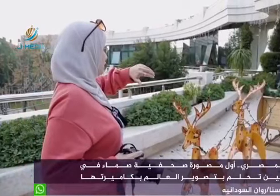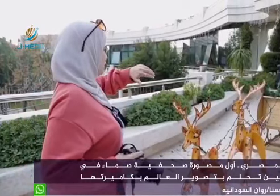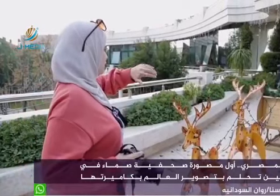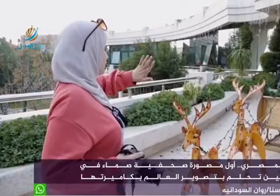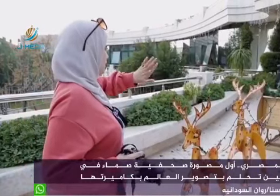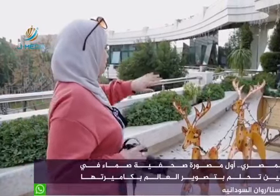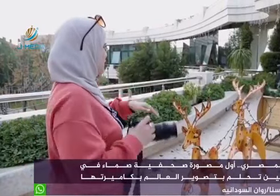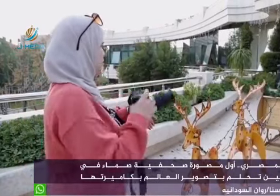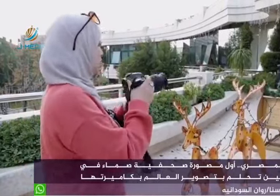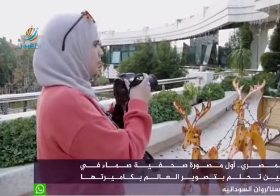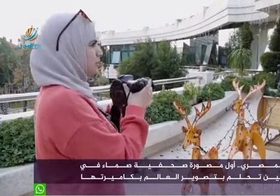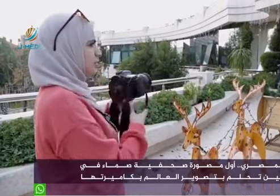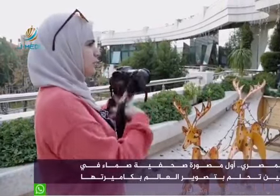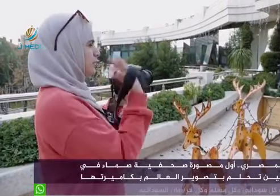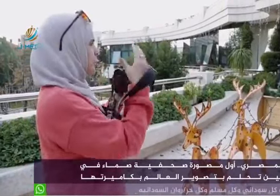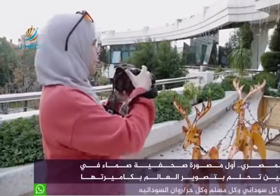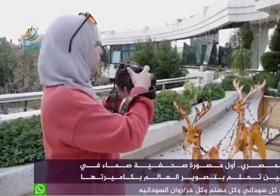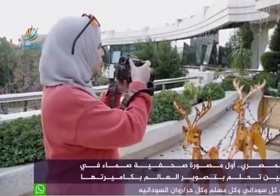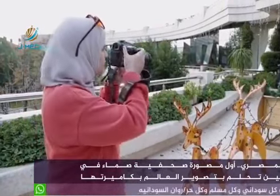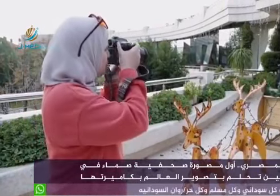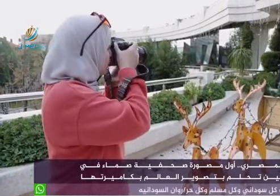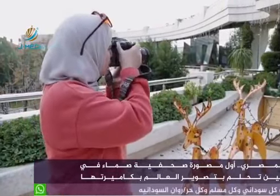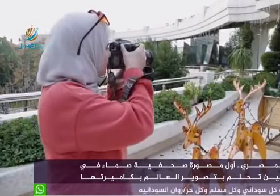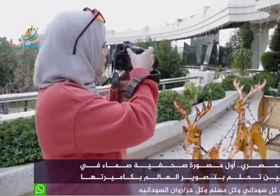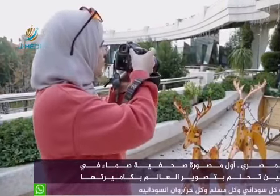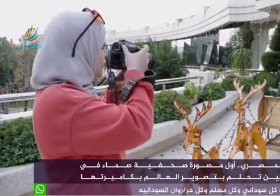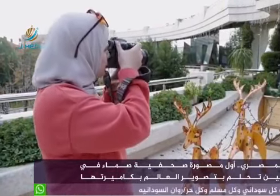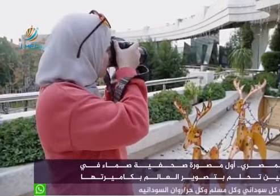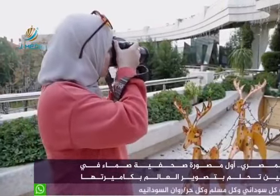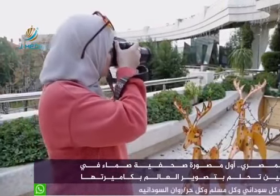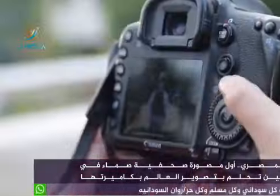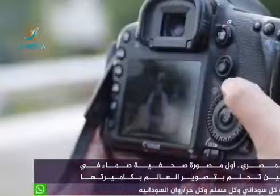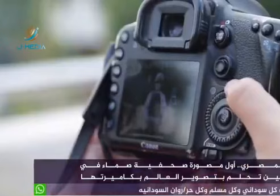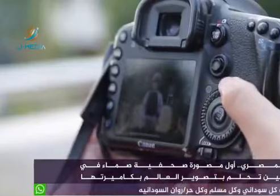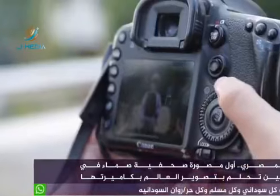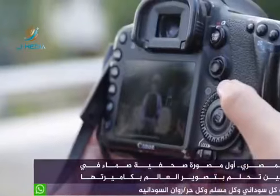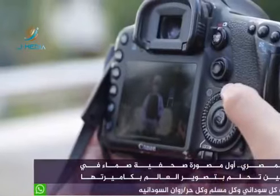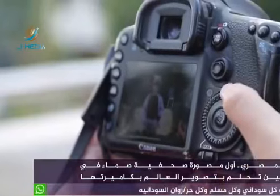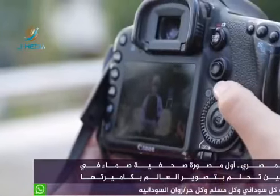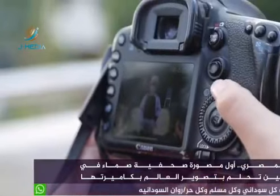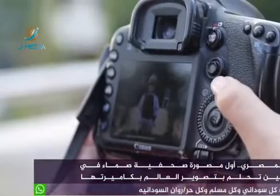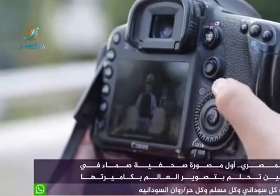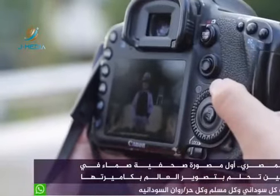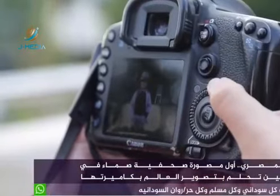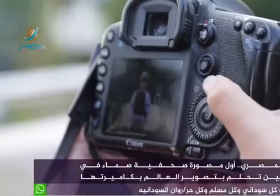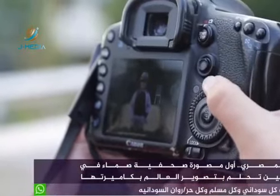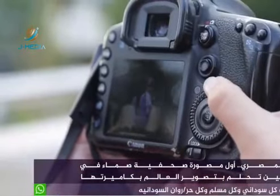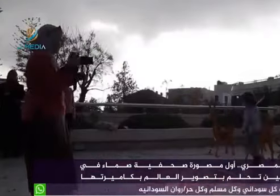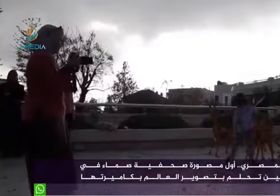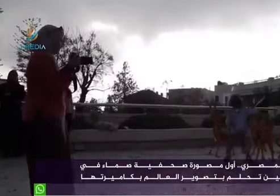صماء أختي رؤية هي دايماً بتكون معي بتساعدني وأحياناً بيكتبوا للناس وما في أي صعوبات